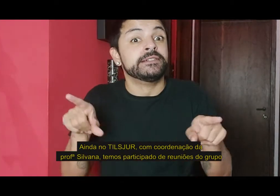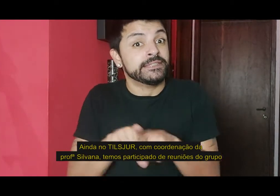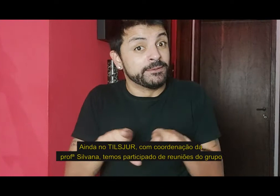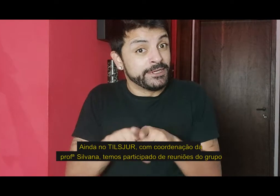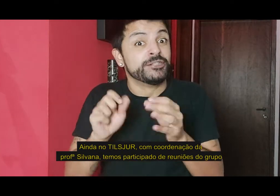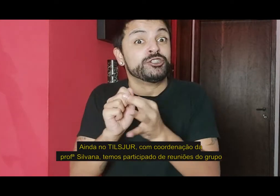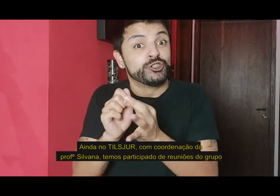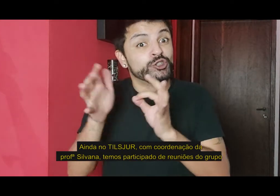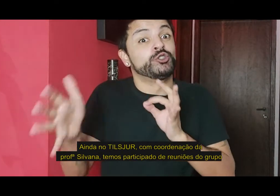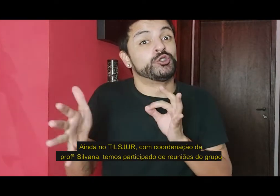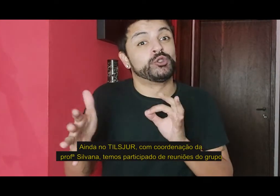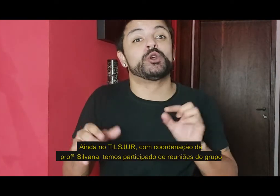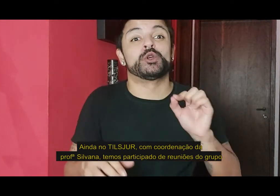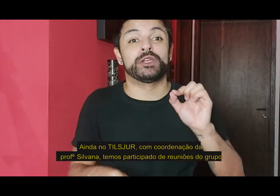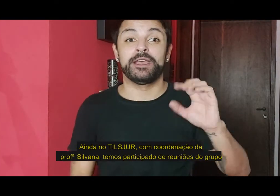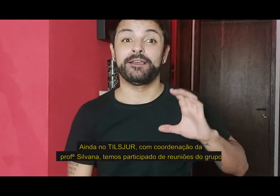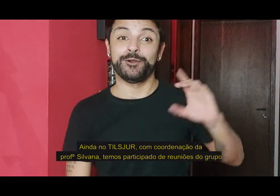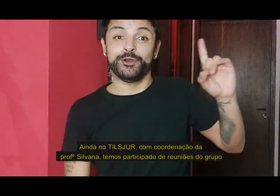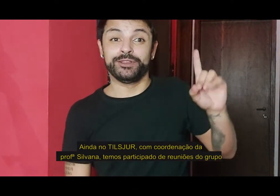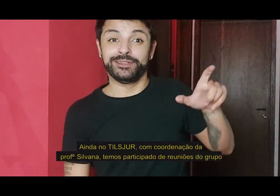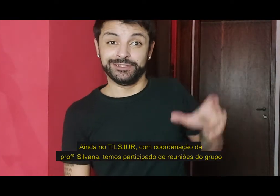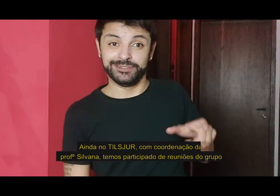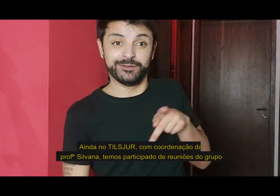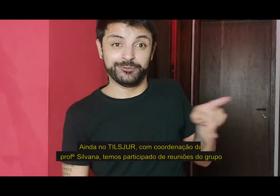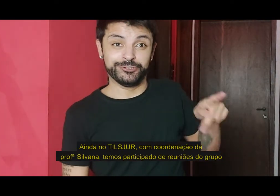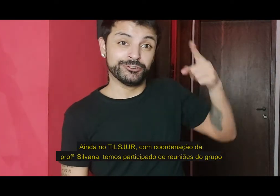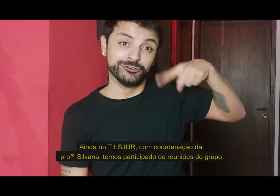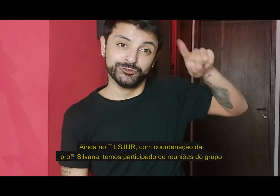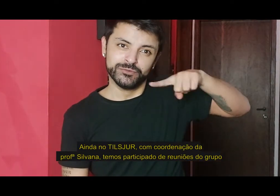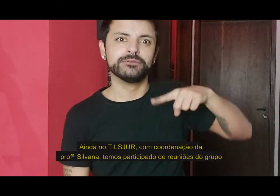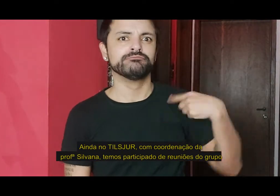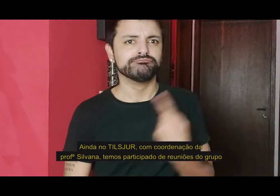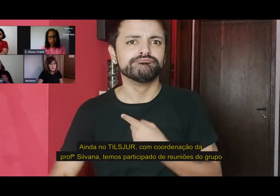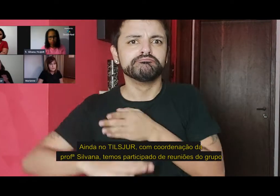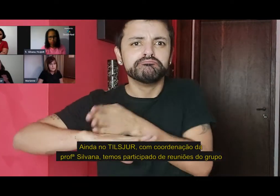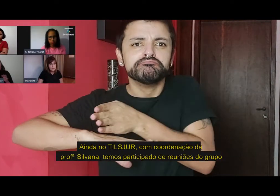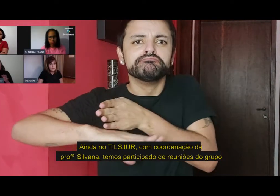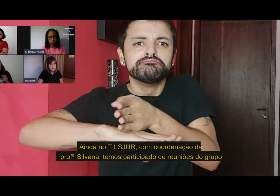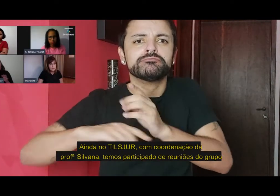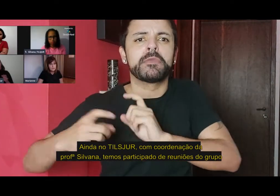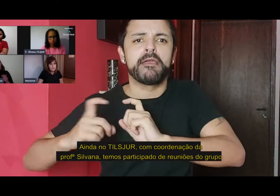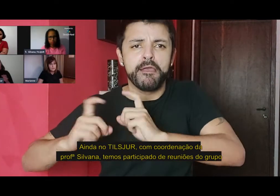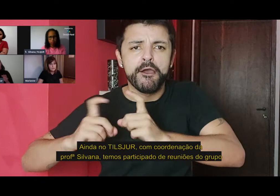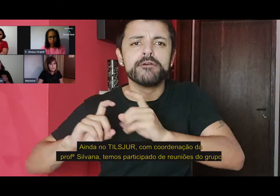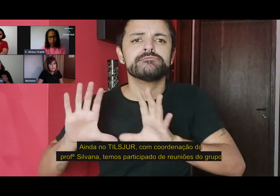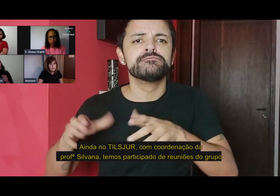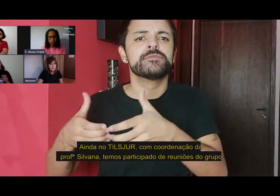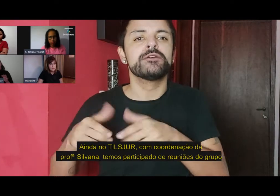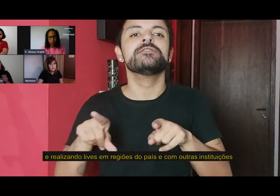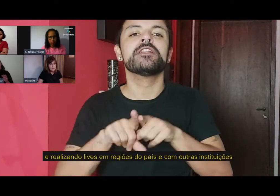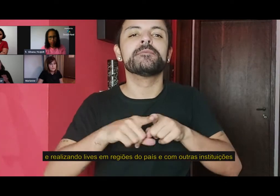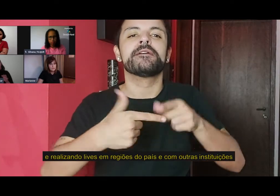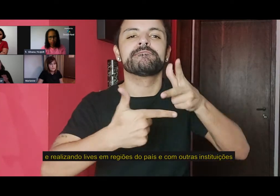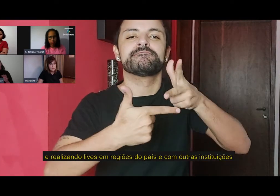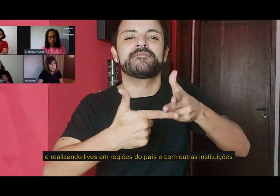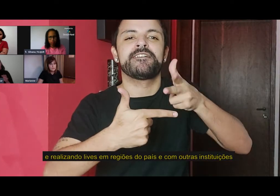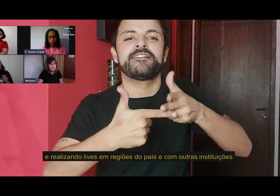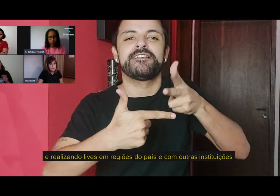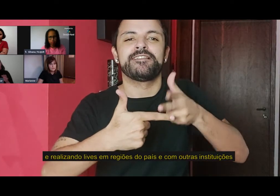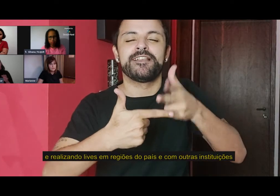Ainda no TioJur, com coordenação da professora Silvana, temos participado de reuniões do grupo e realizando